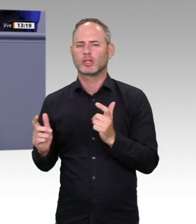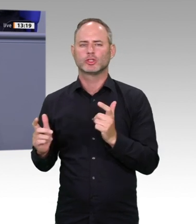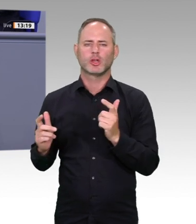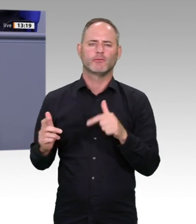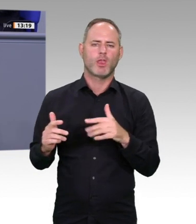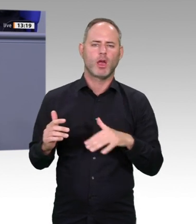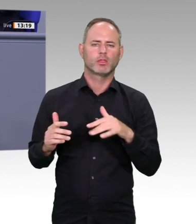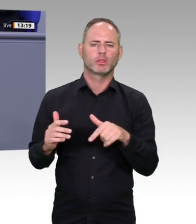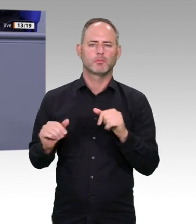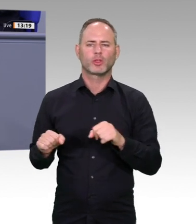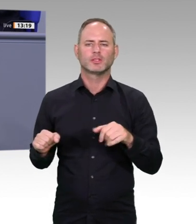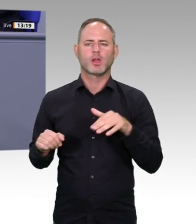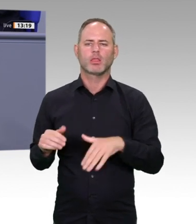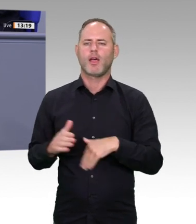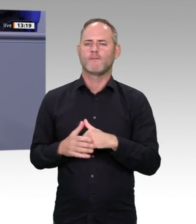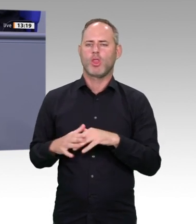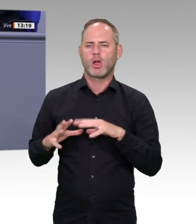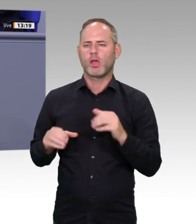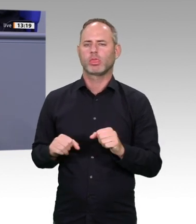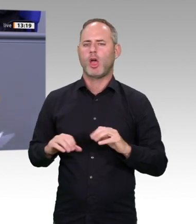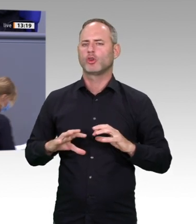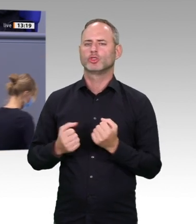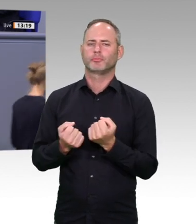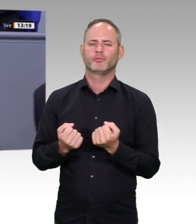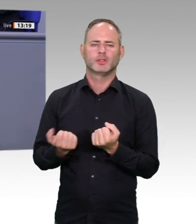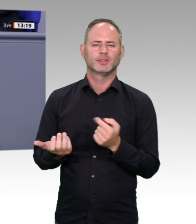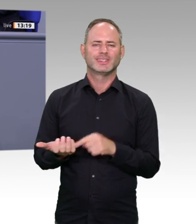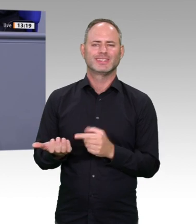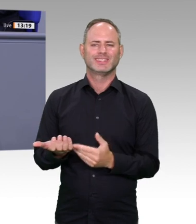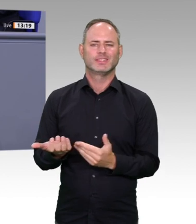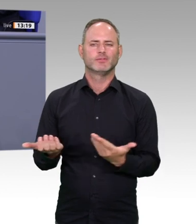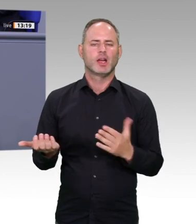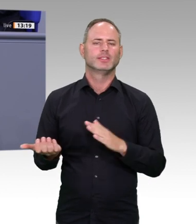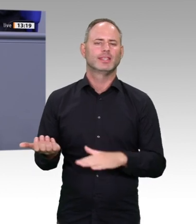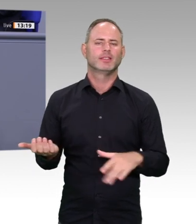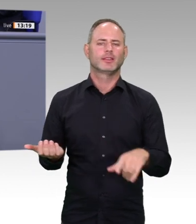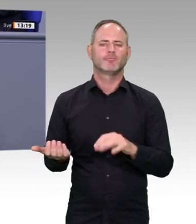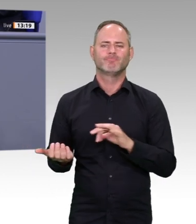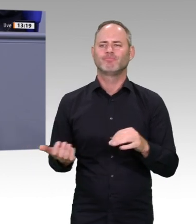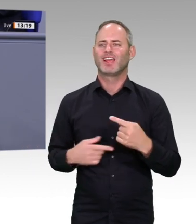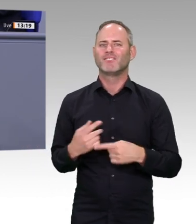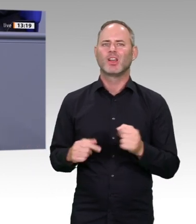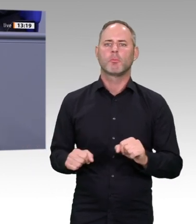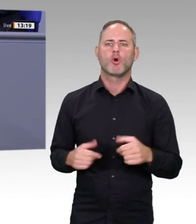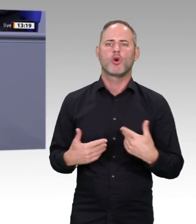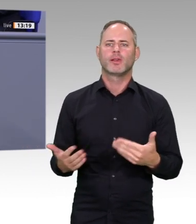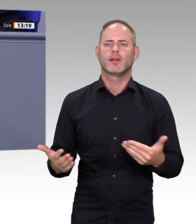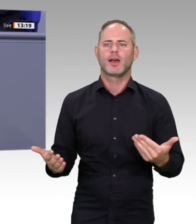Investitionen in Bildung, und zwar von der frühkindlichen Bildung bis hin zur guten Betreuung im